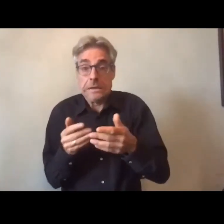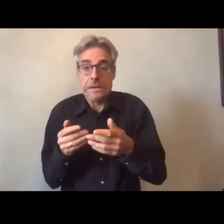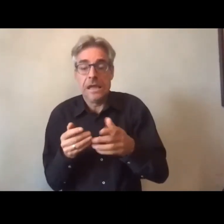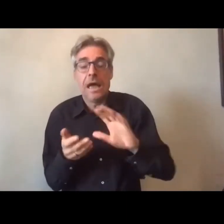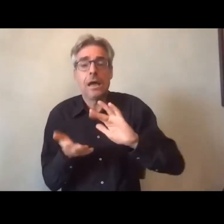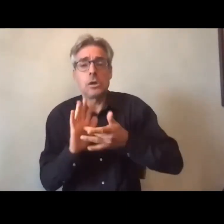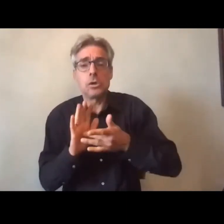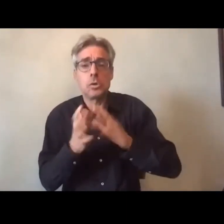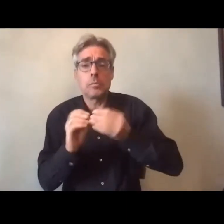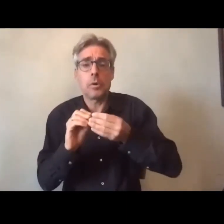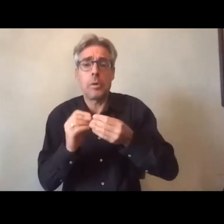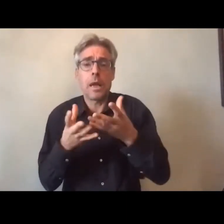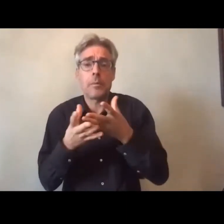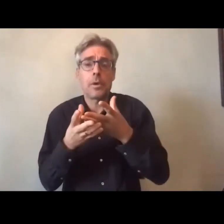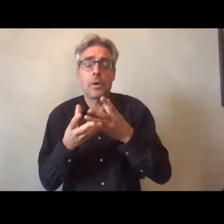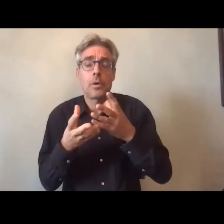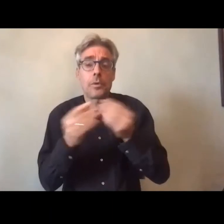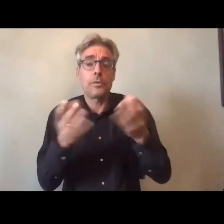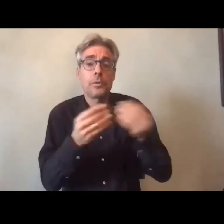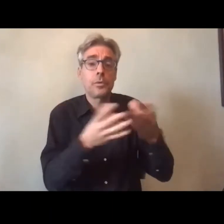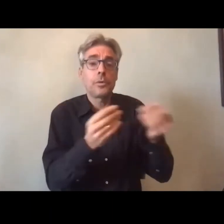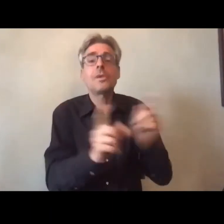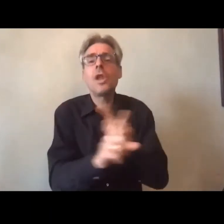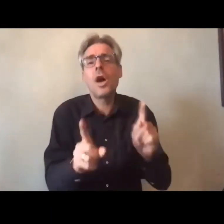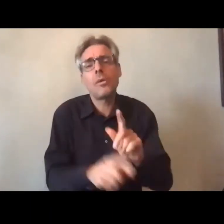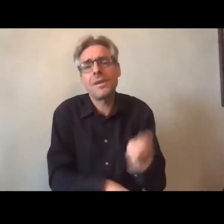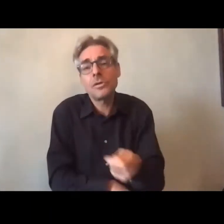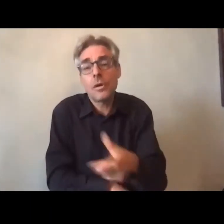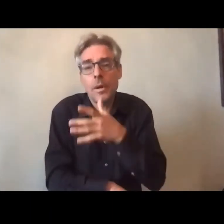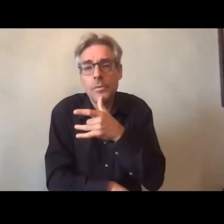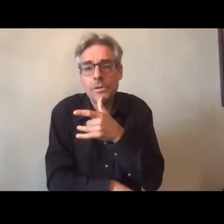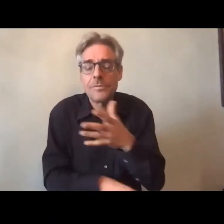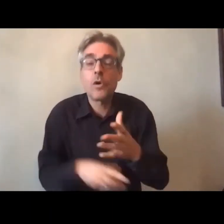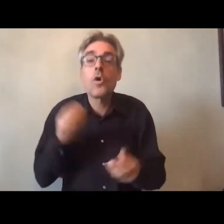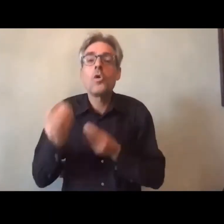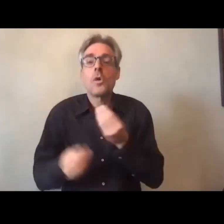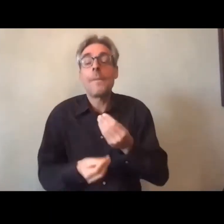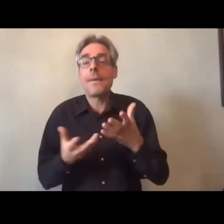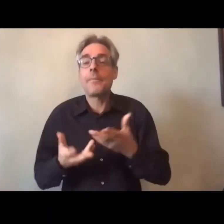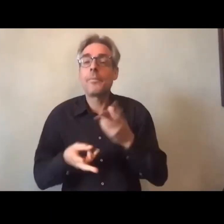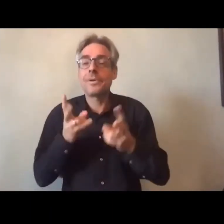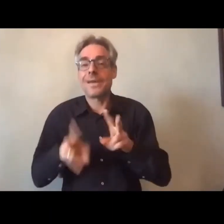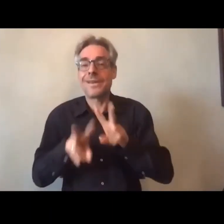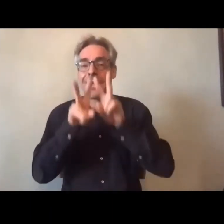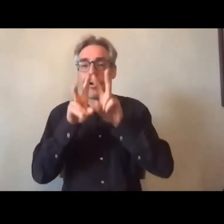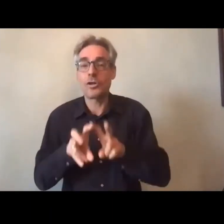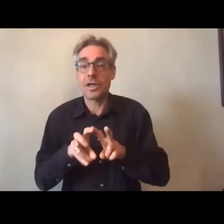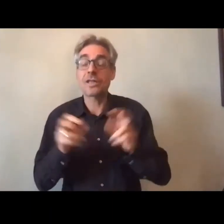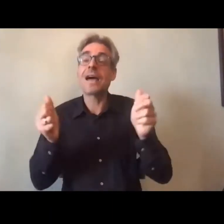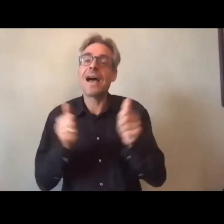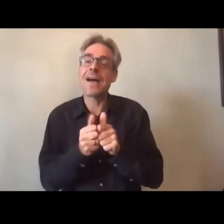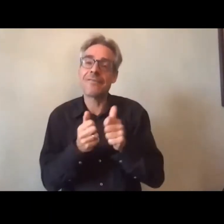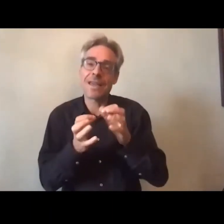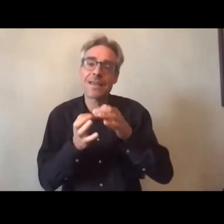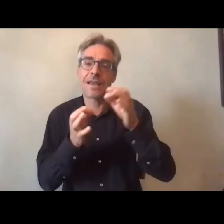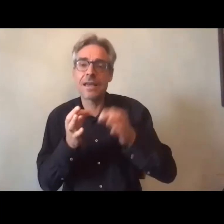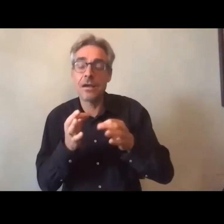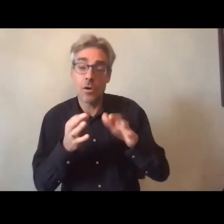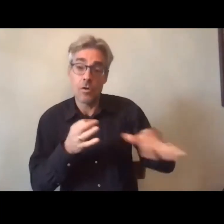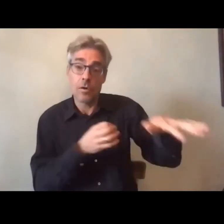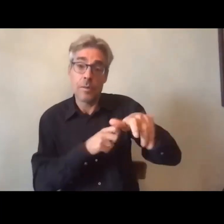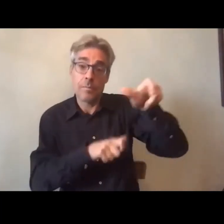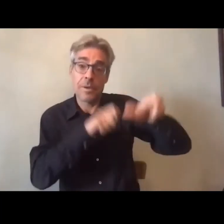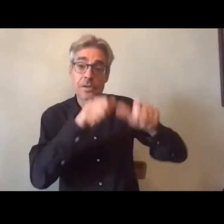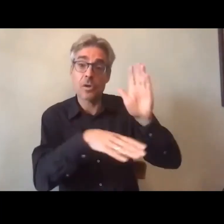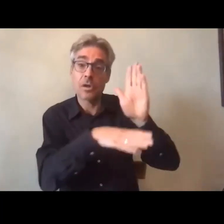répondre à la situation individuelle d'une personne en revanche elle peut permettre à travers les difficultés rencontrées